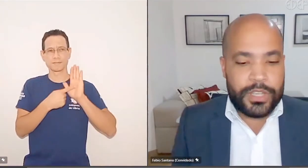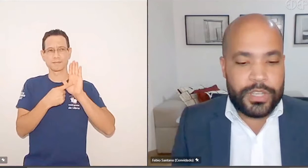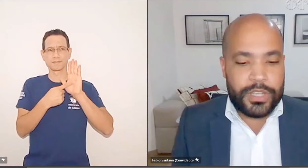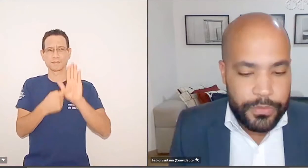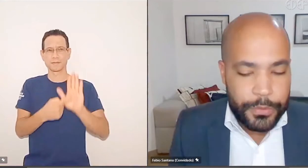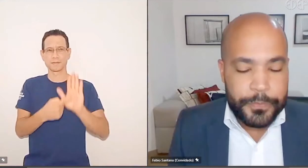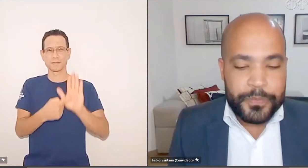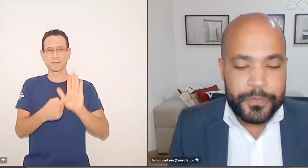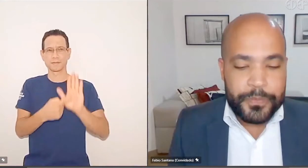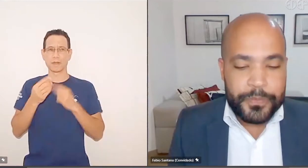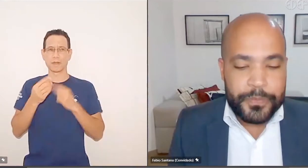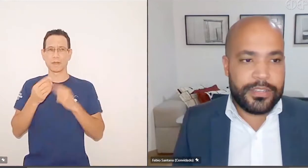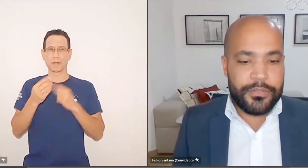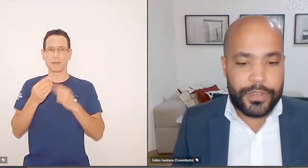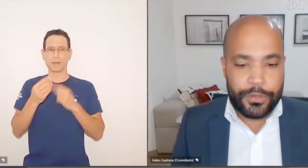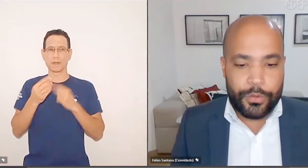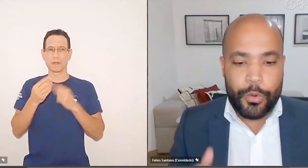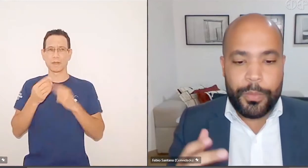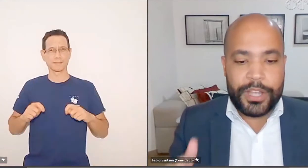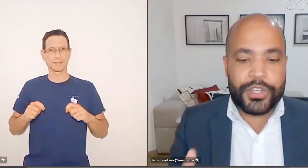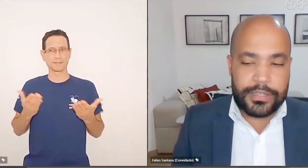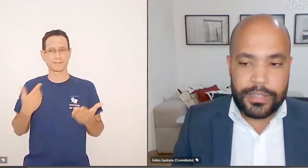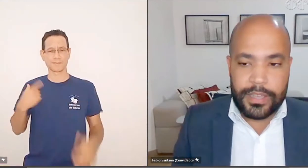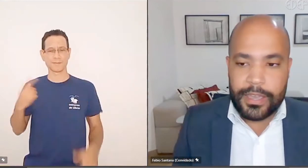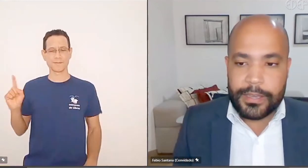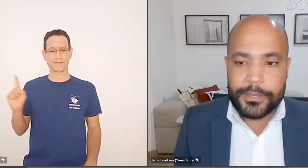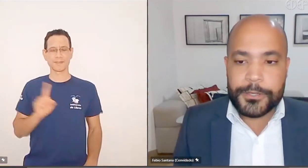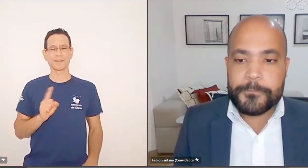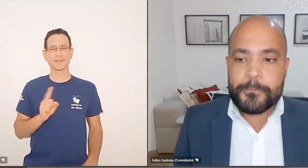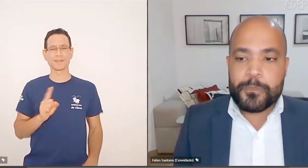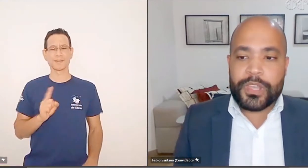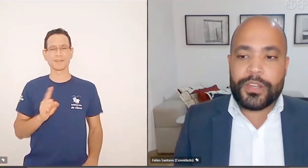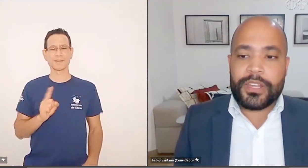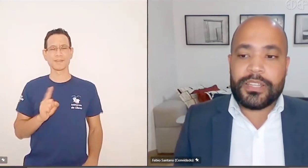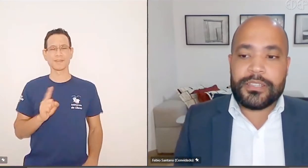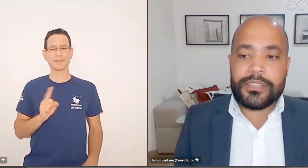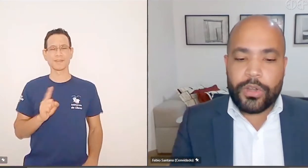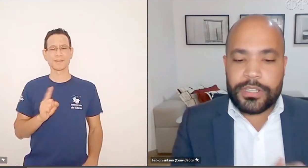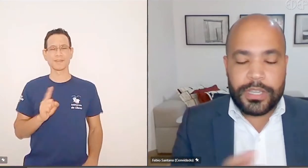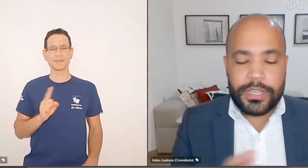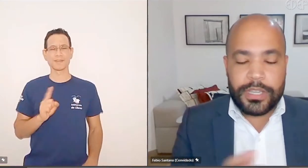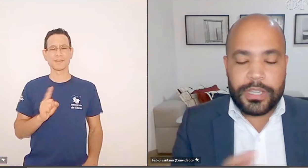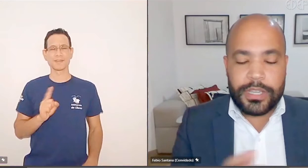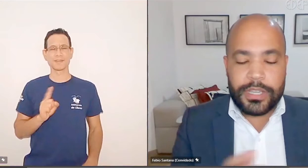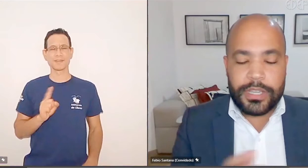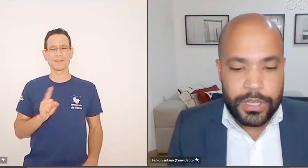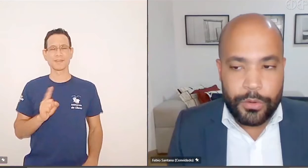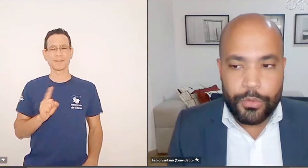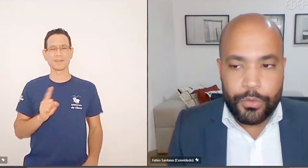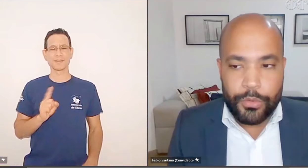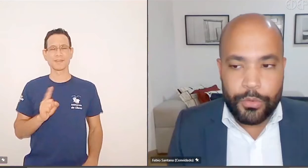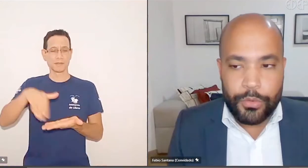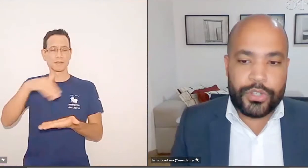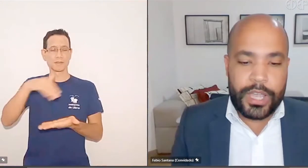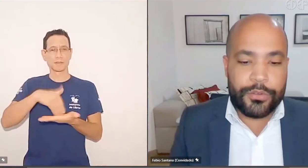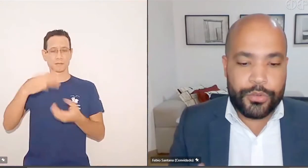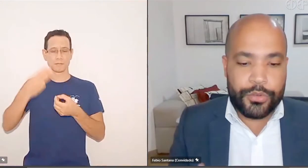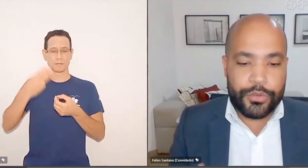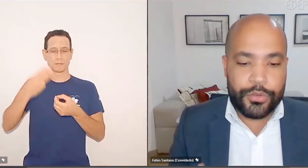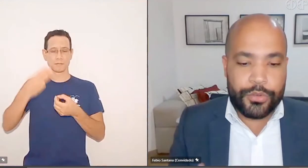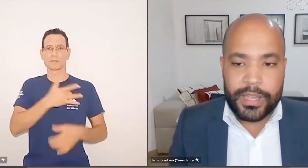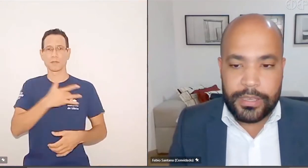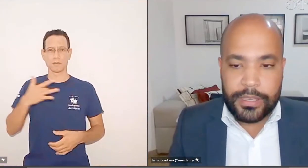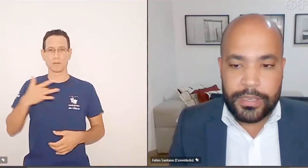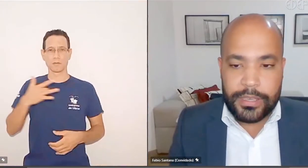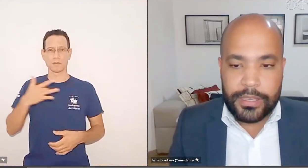seria possível eu estar aqui nesse evento compartilhando essas ideias. Quero agradecer também a toda a Secretaria Municipal de Saúde, pelos dados